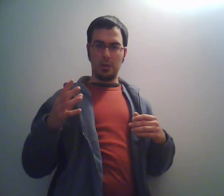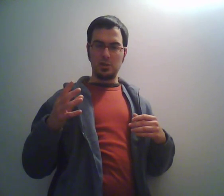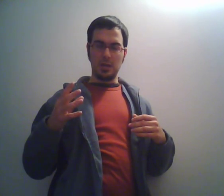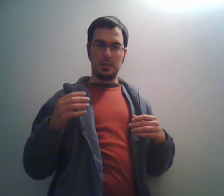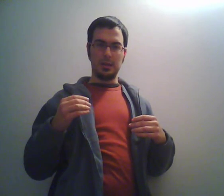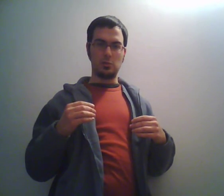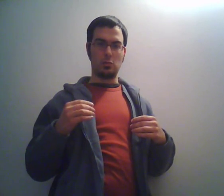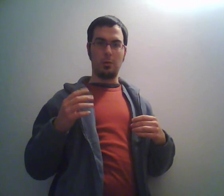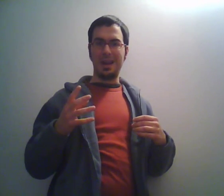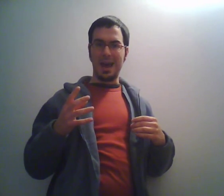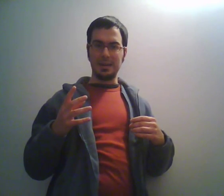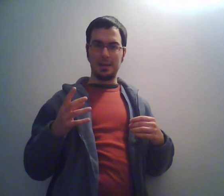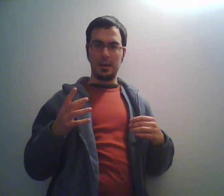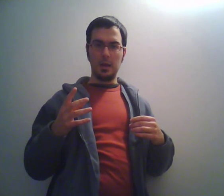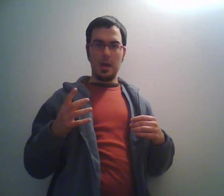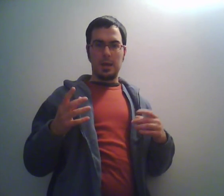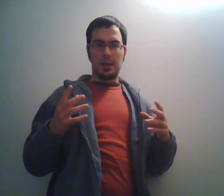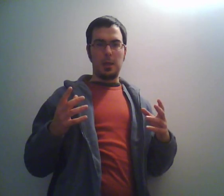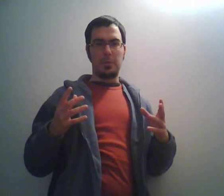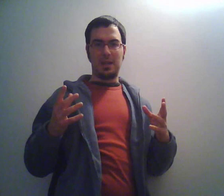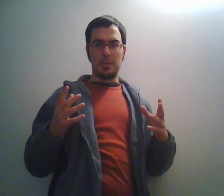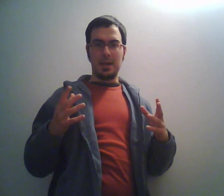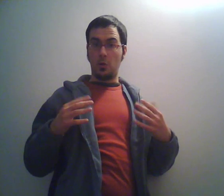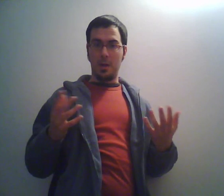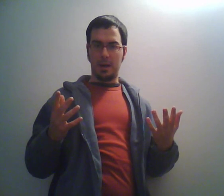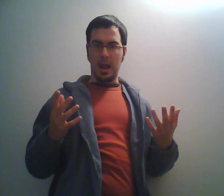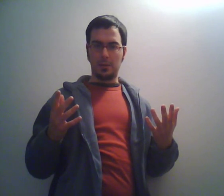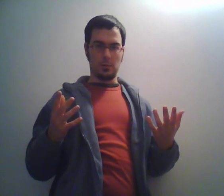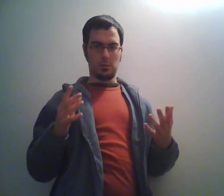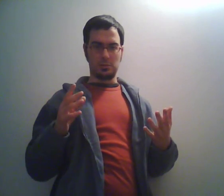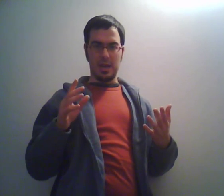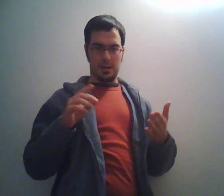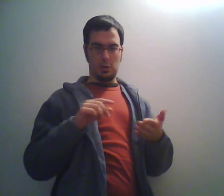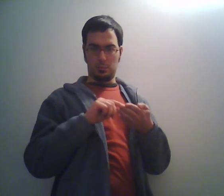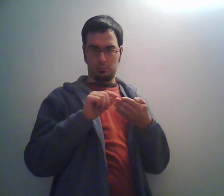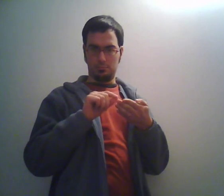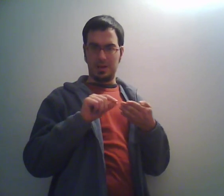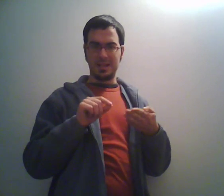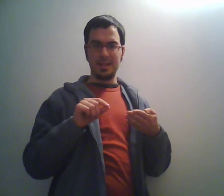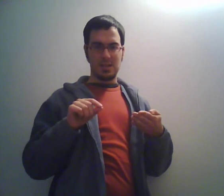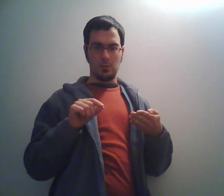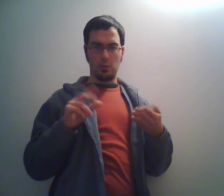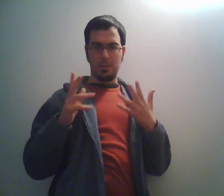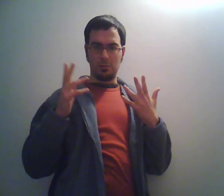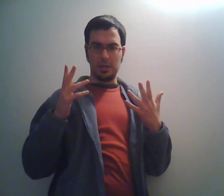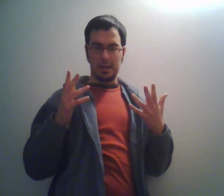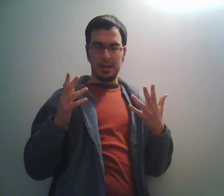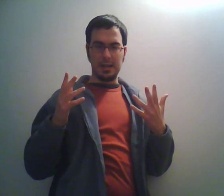più recenti su Twilight che praticamente non ha parlato. Cioè basta leggere due battutini in